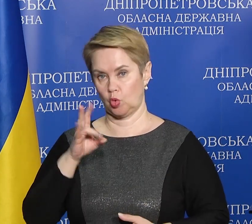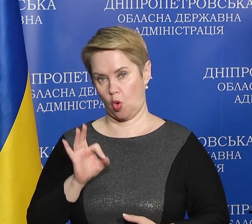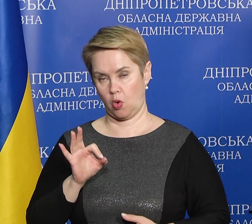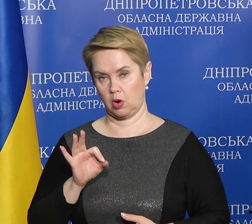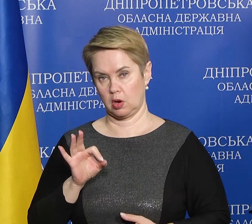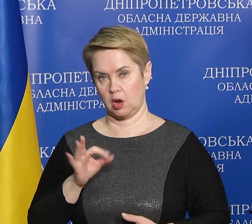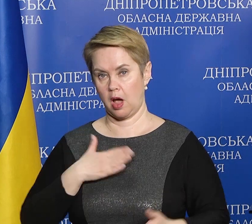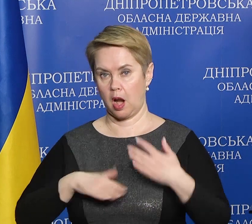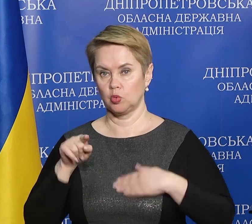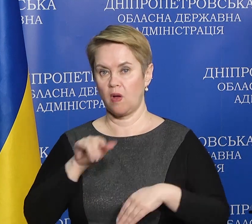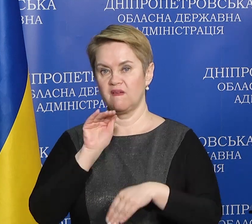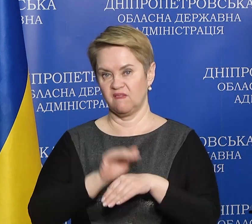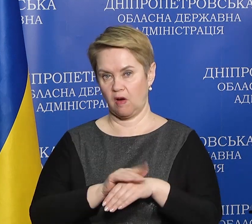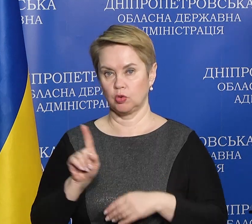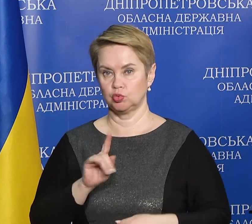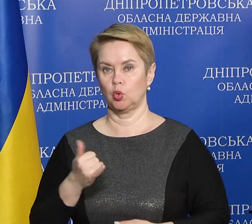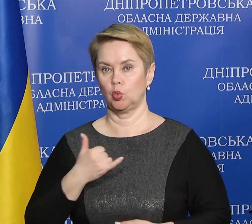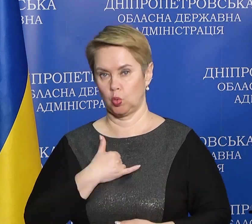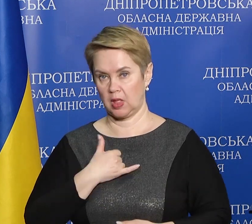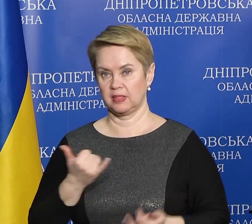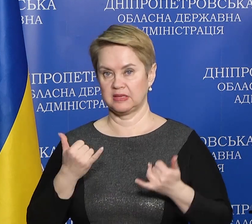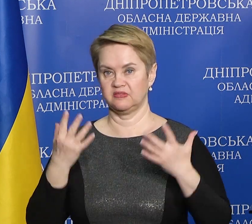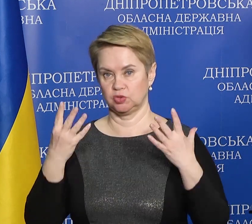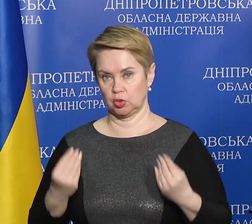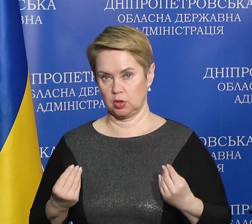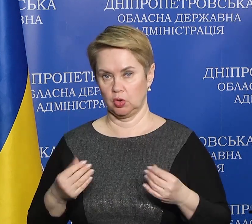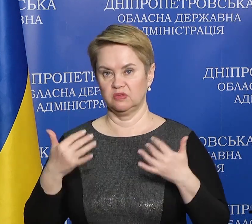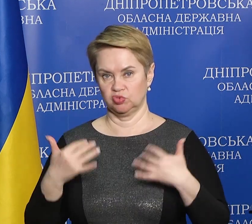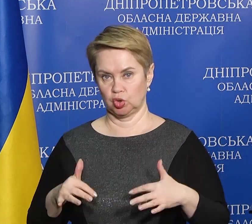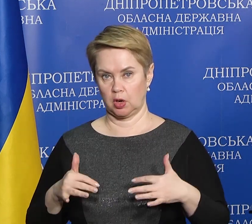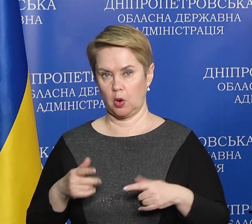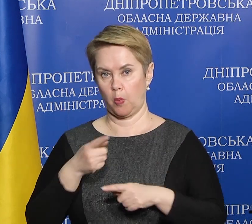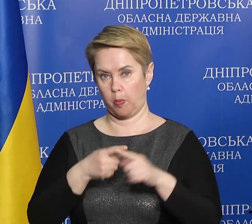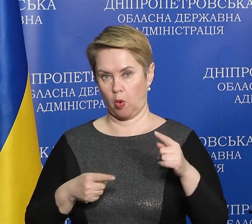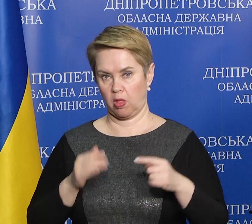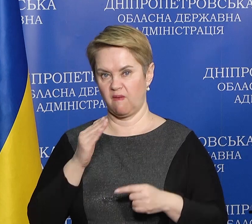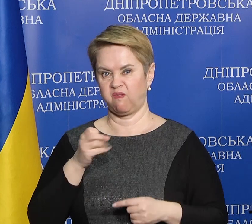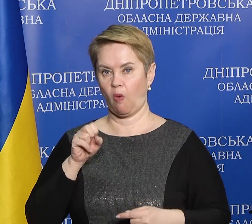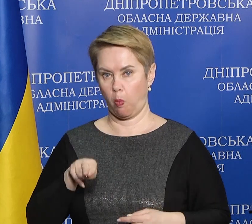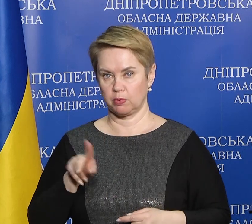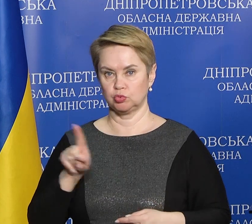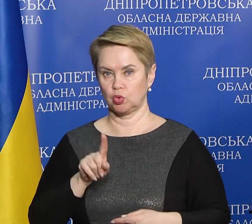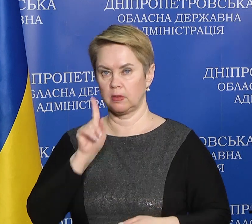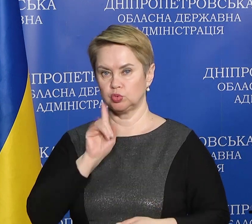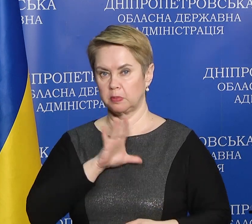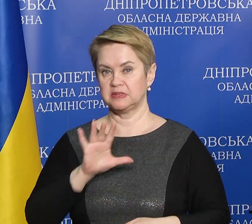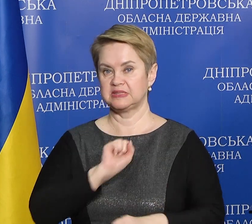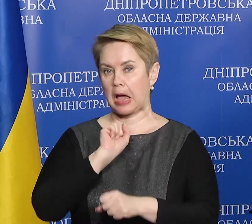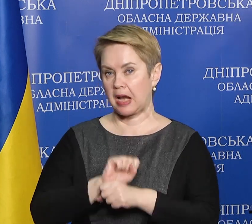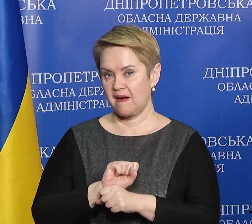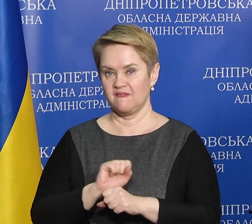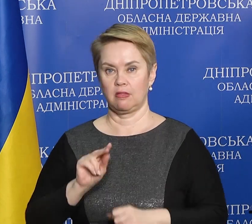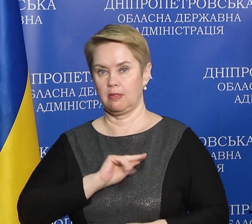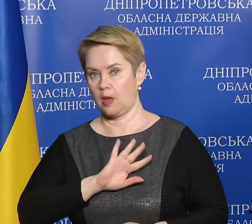Радує той факт, що у нас на сьогоднішній день половина фопів, які тимчасово закривалися,